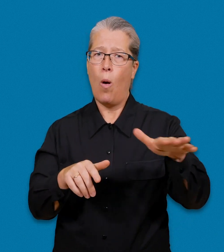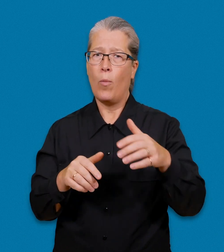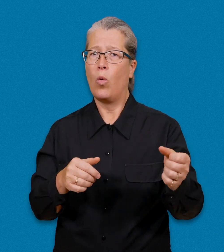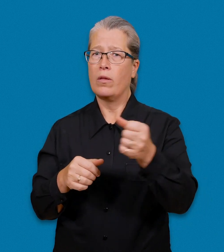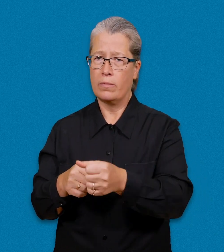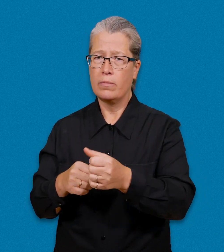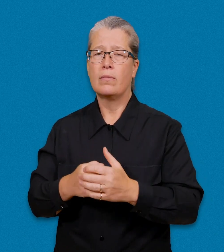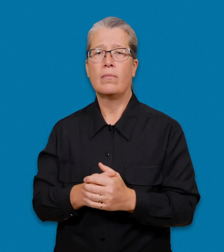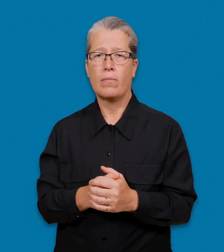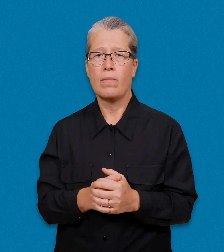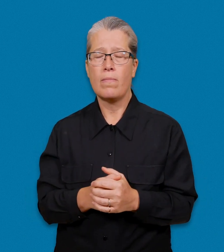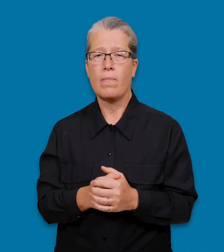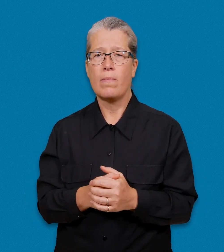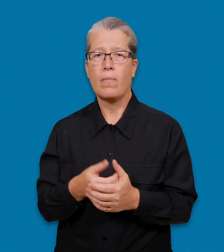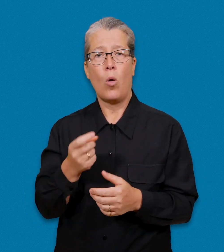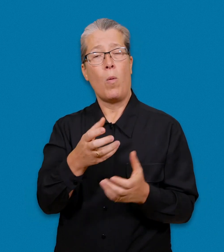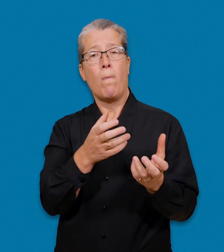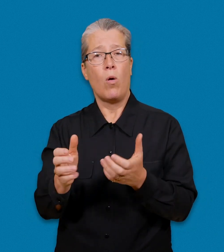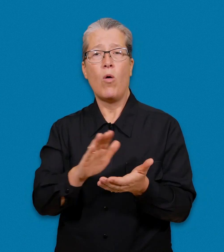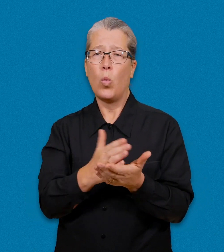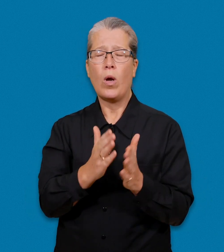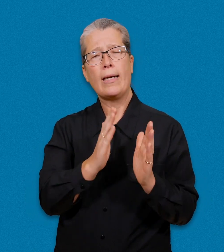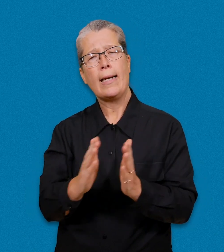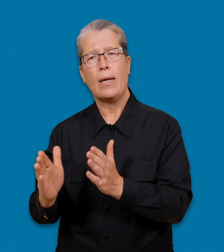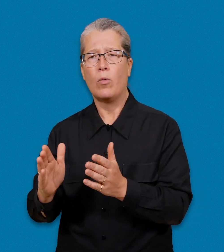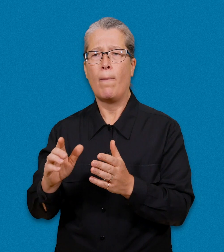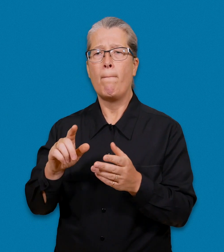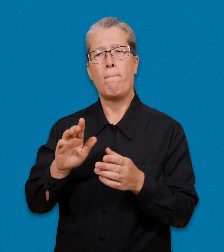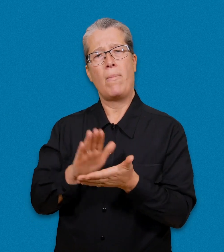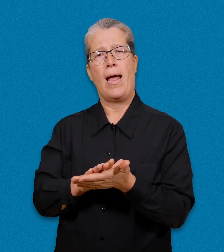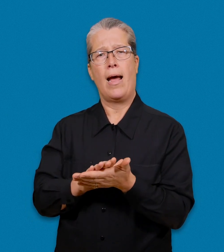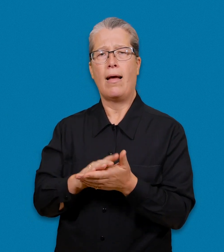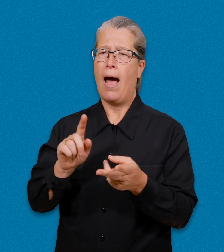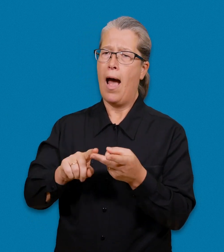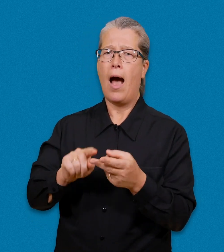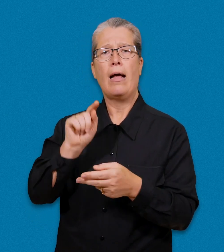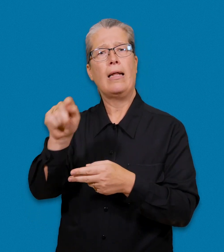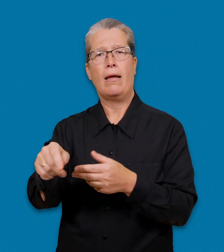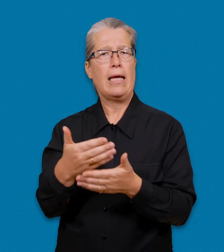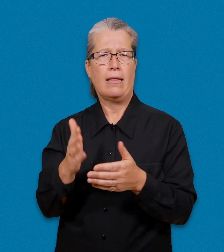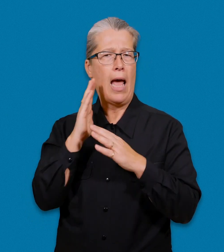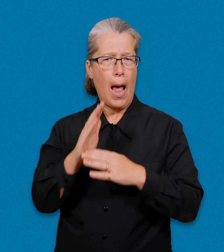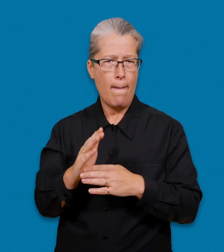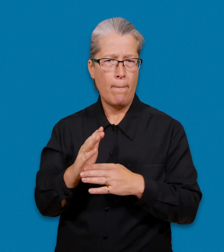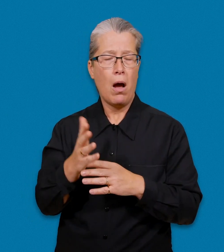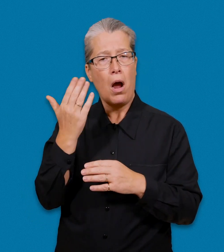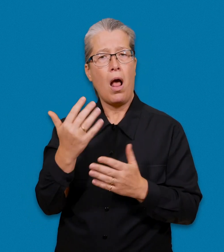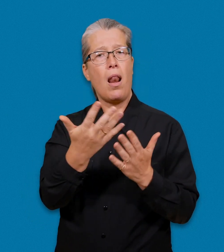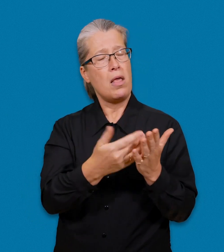inom det närliggade området. Om du regelbundet behöver tolkning på någon annan ort än din hemort kan du för listan